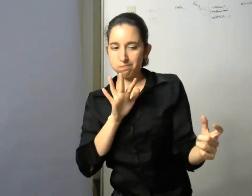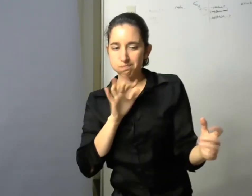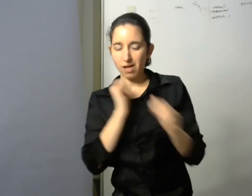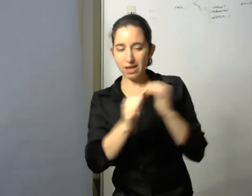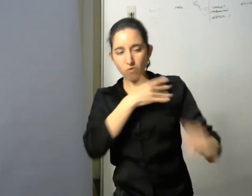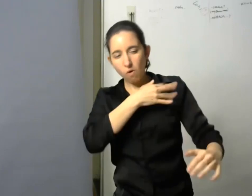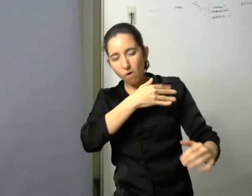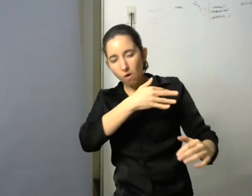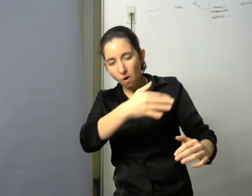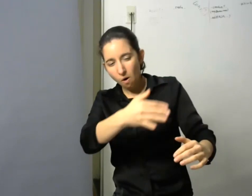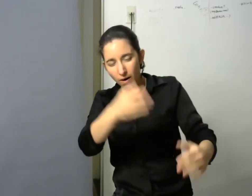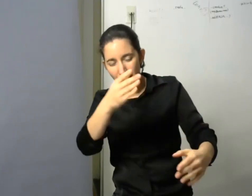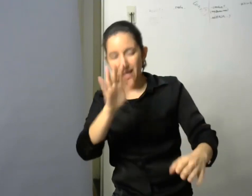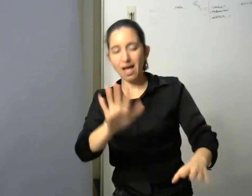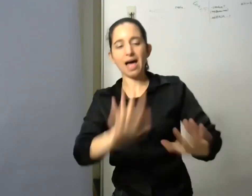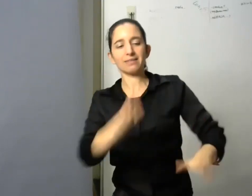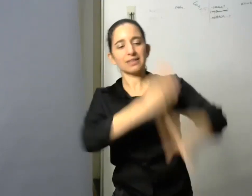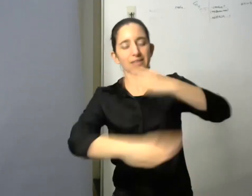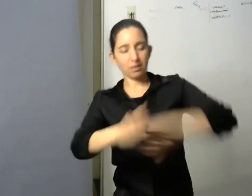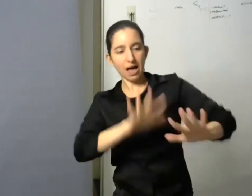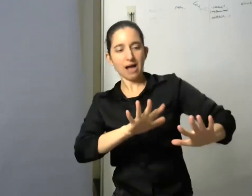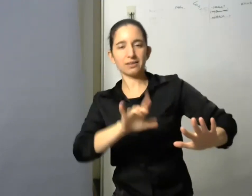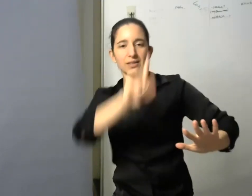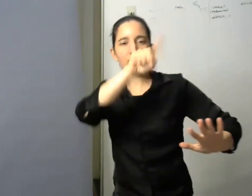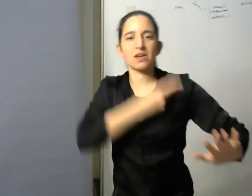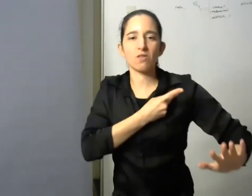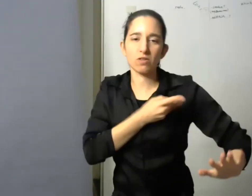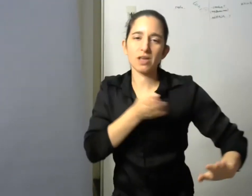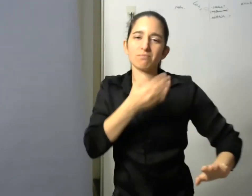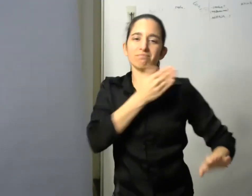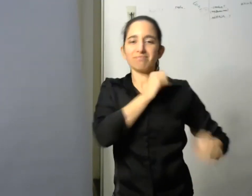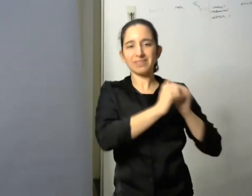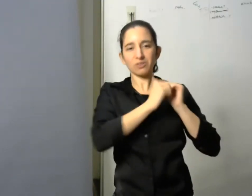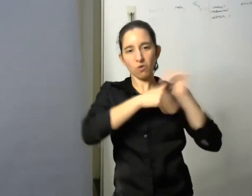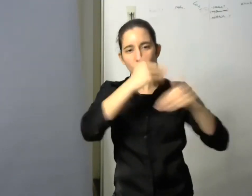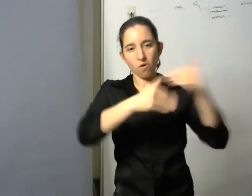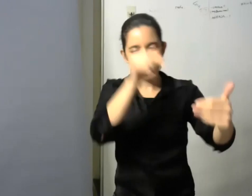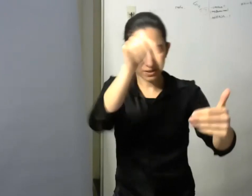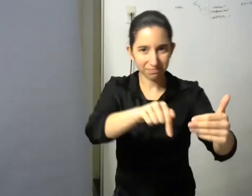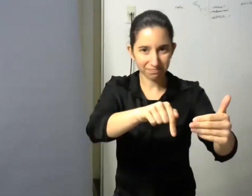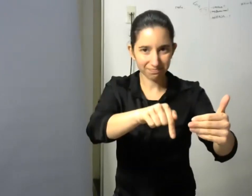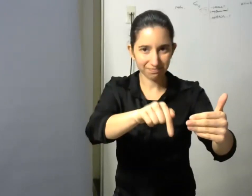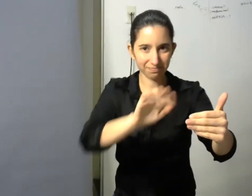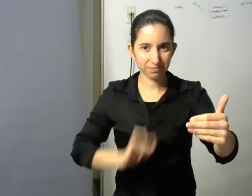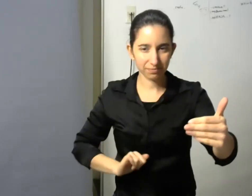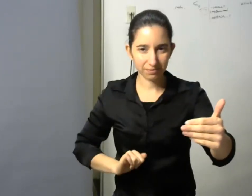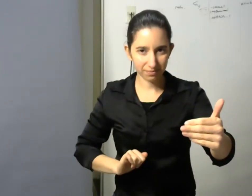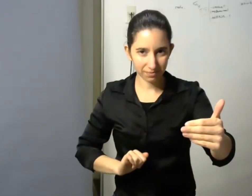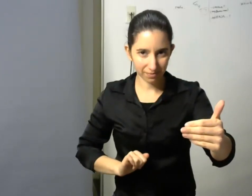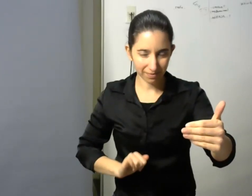está determinando a qué llamar la discapacidad está totalmente definido desde el punto de vista de las distintas sociedades y es por lo tanto